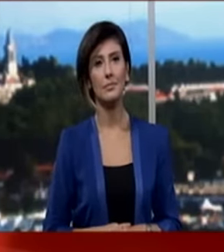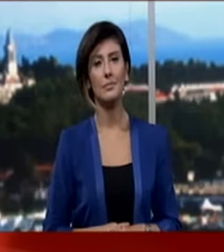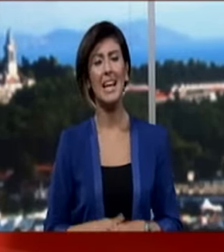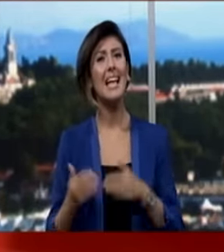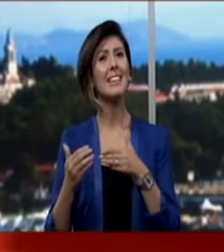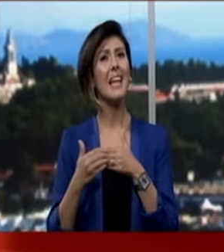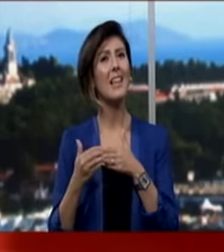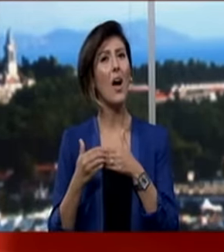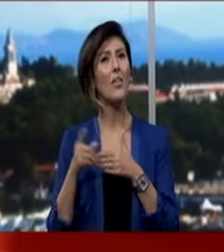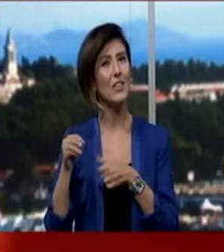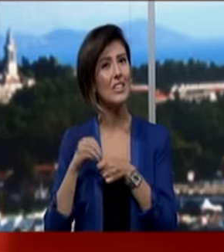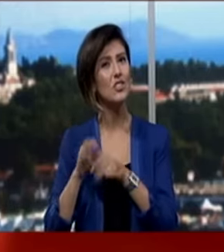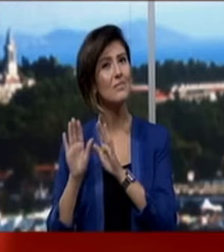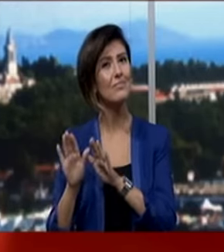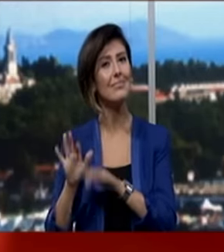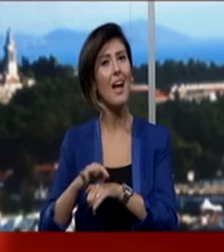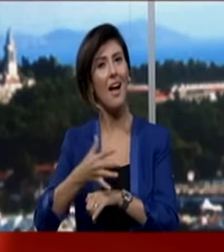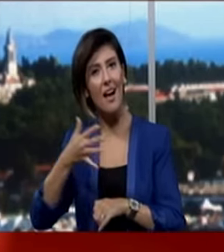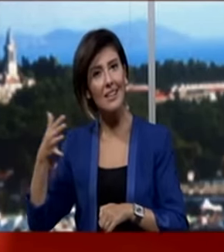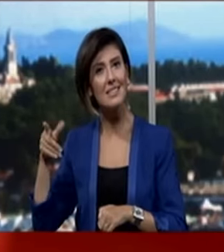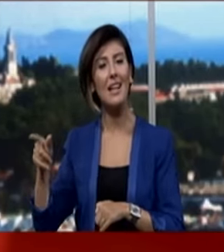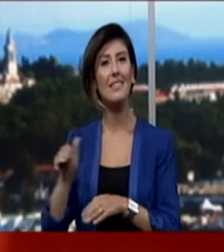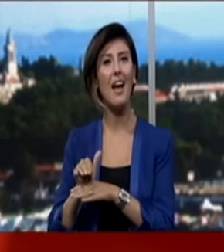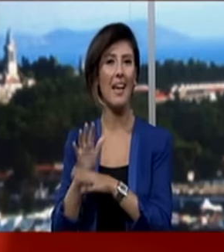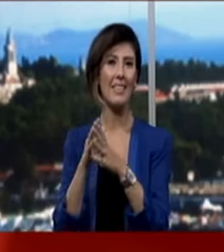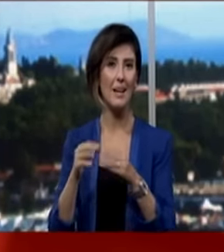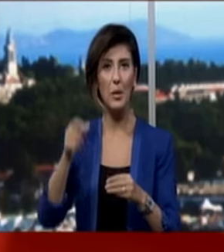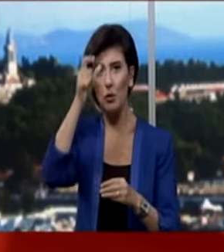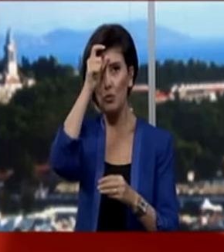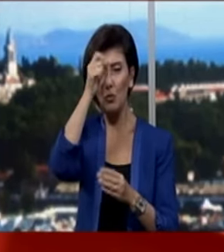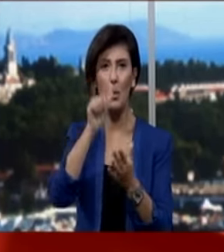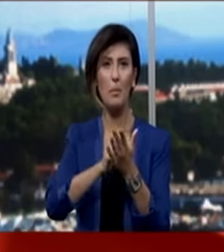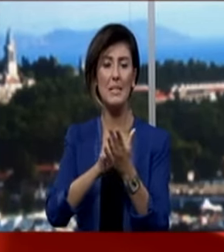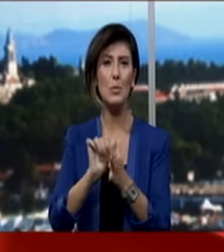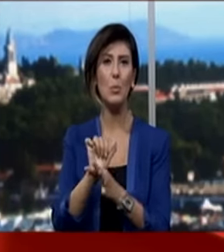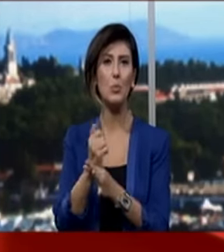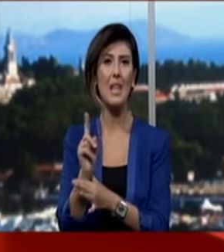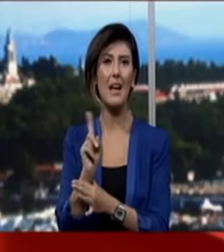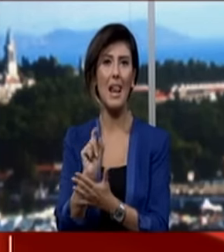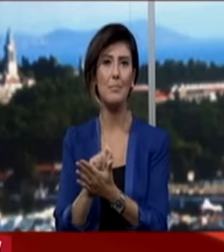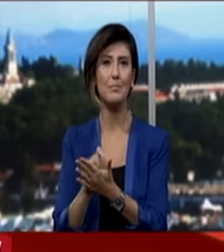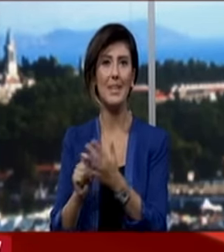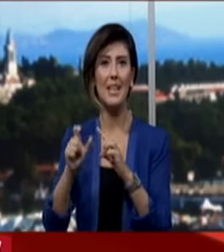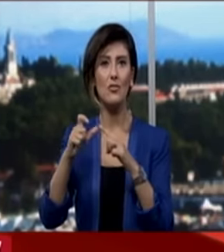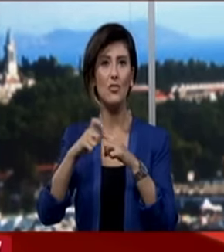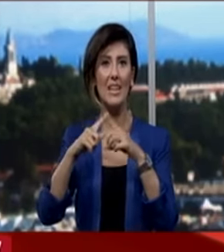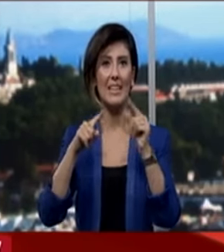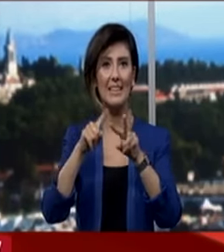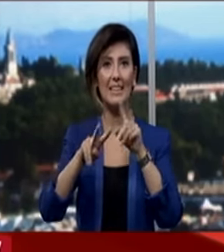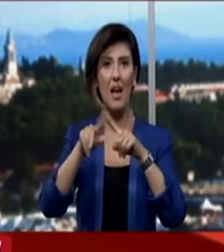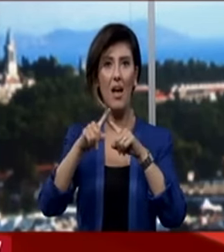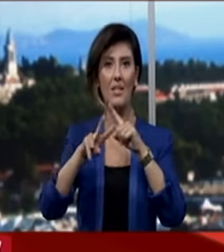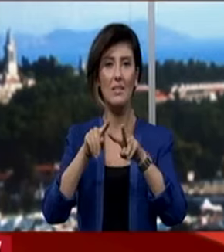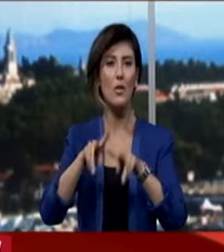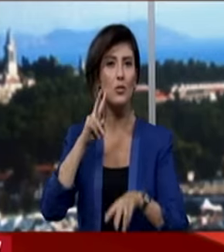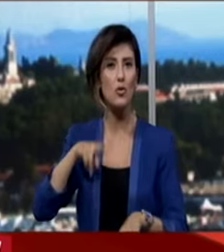Tedavi gördüğü hastanede hayatını kaybeden Türk basınının usta kalemi Çetin Altan son yolculuğuna uğurlanıyor.